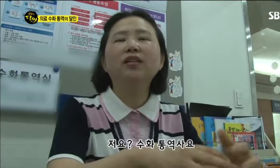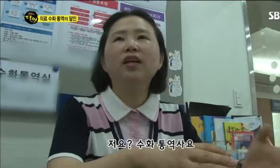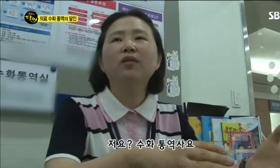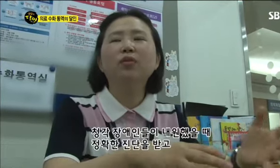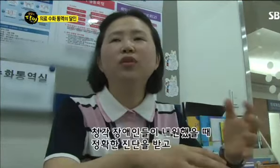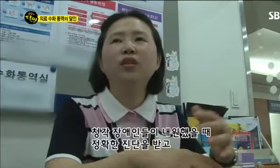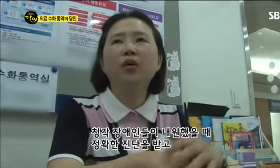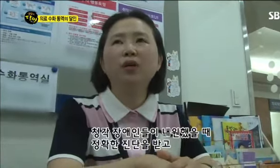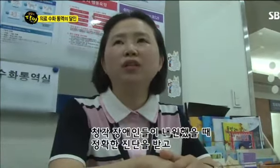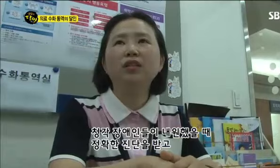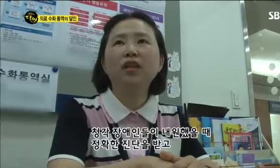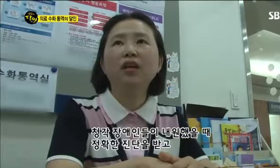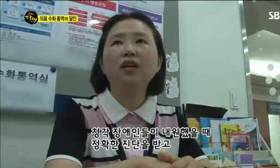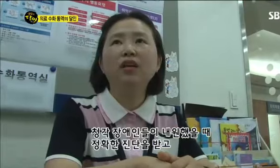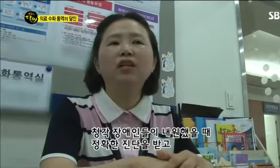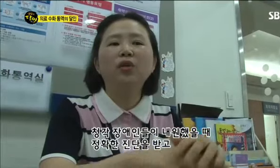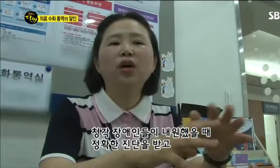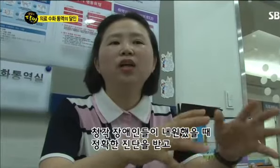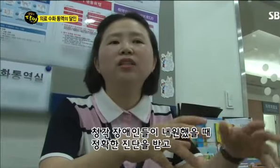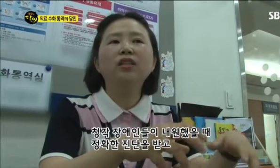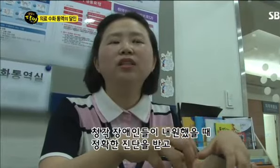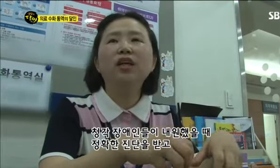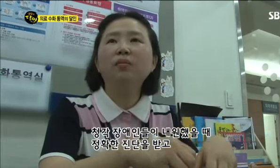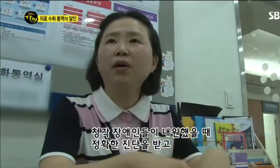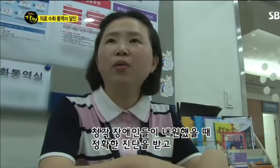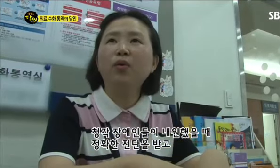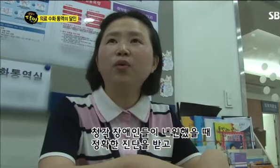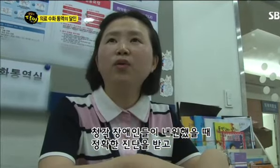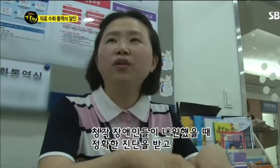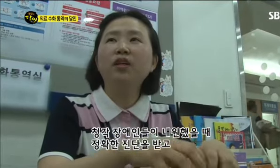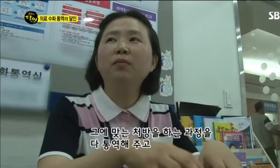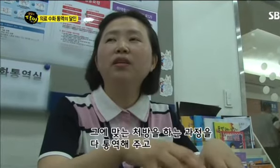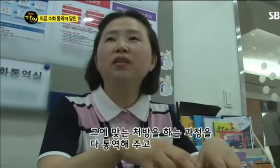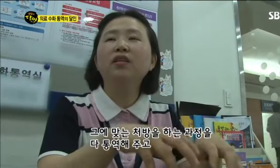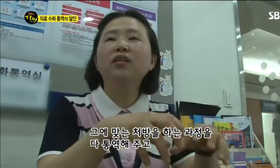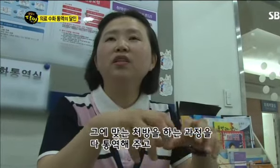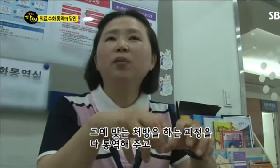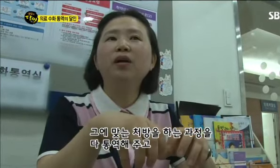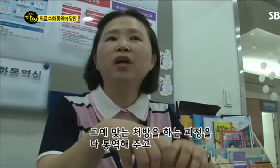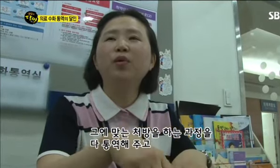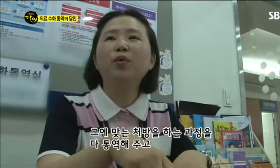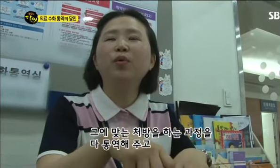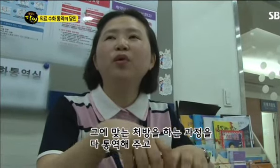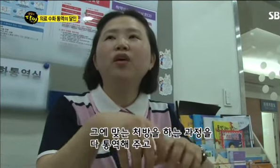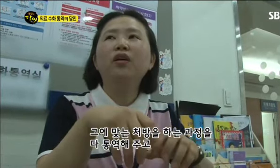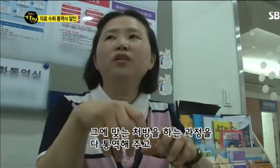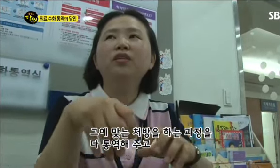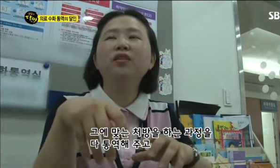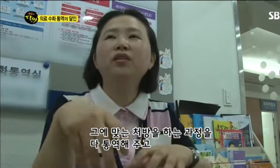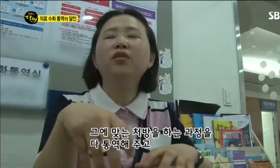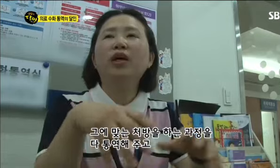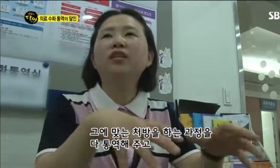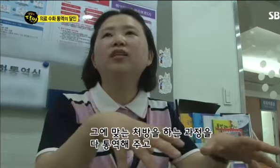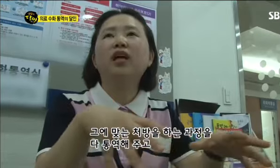청각장애인분들이 내원했을 때, 정확한 진단을 받고, 그에 맞는 처방을 하고, 그런 과정을 다